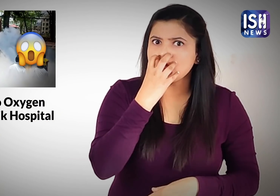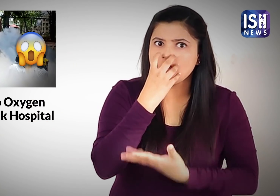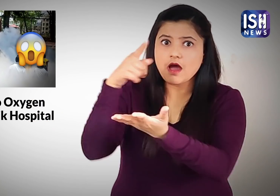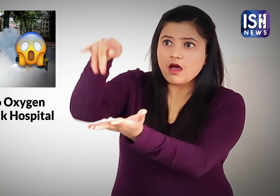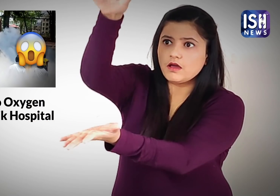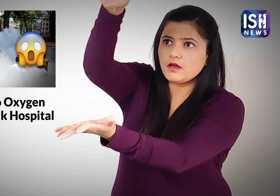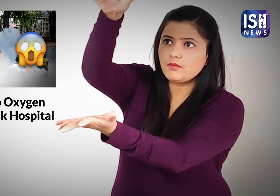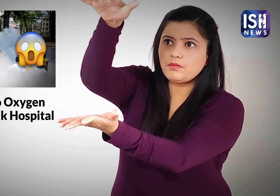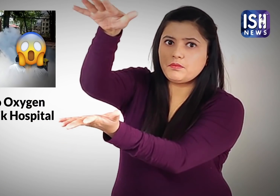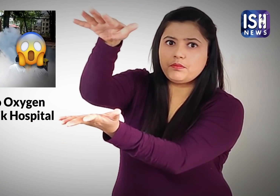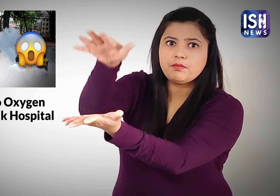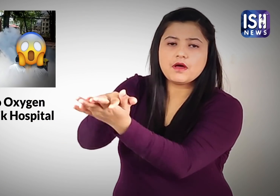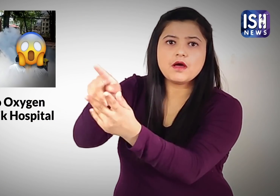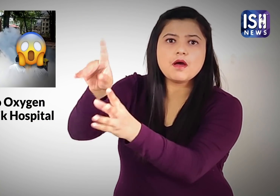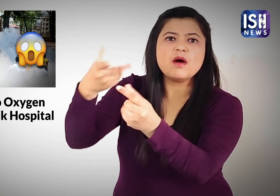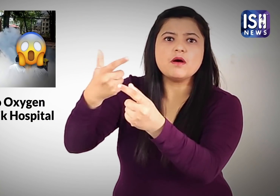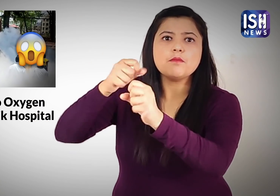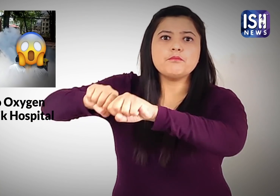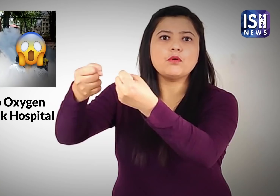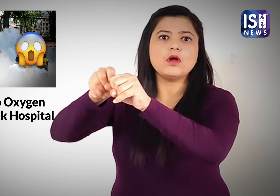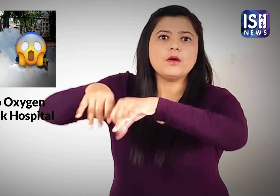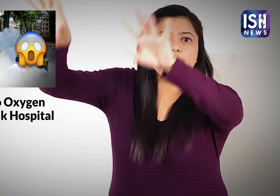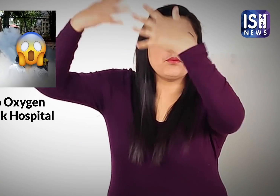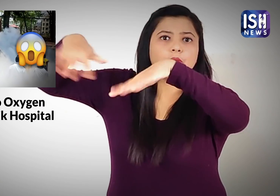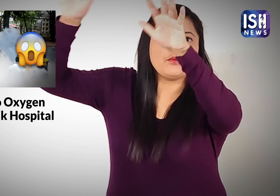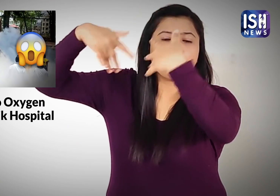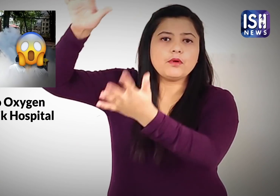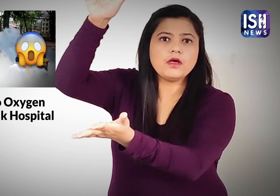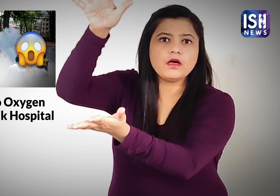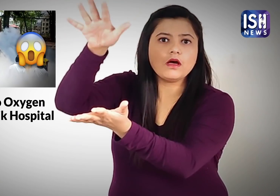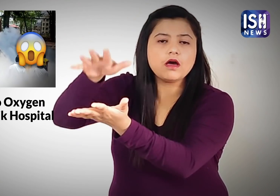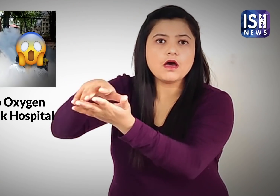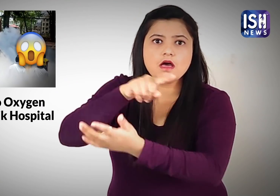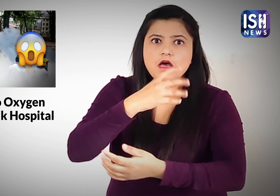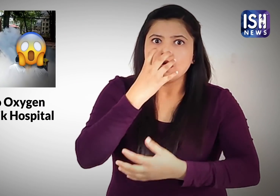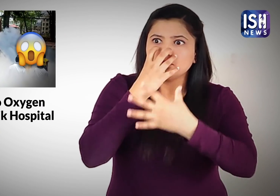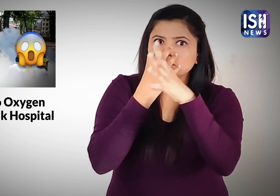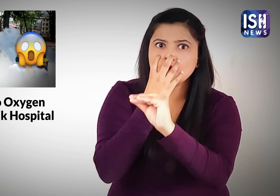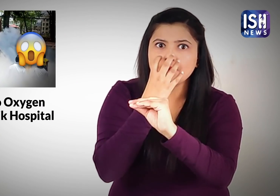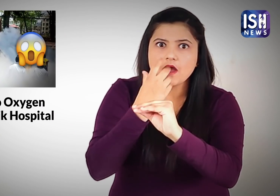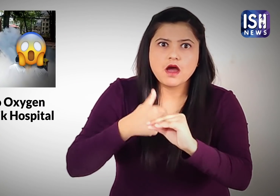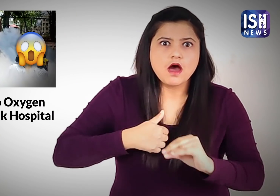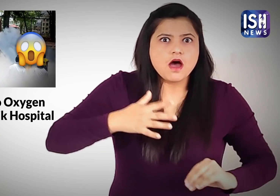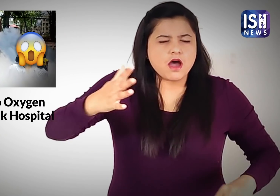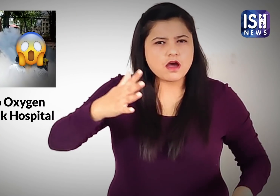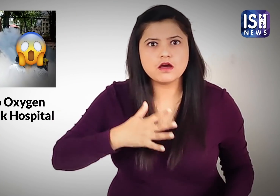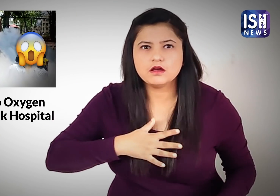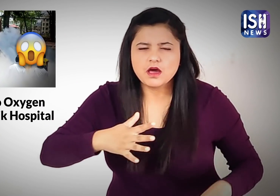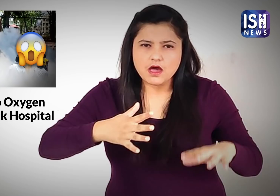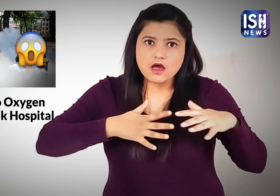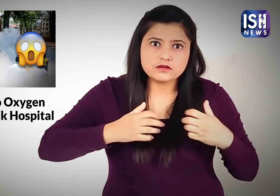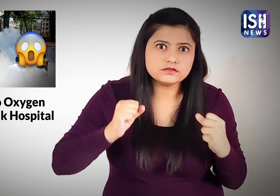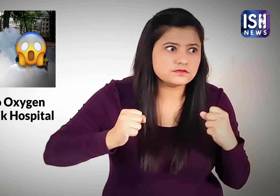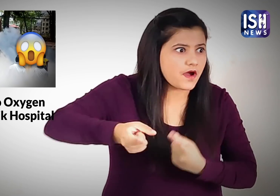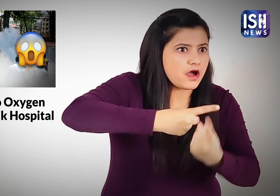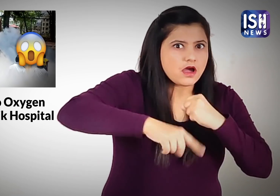लीकेज के कारण ओक्सिजन का सर गिरना शुरू हो गया और मरीजों का दम घुटने लगा